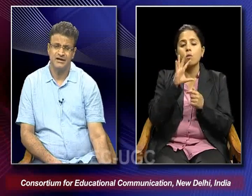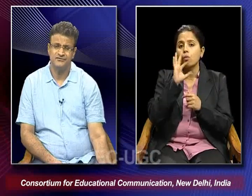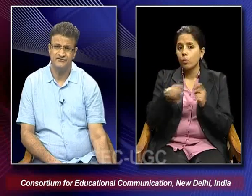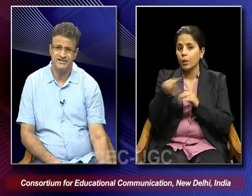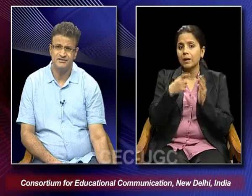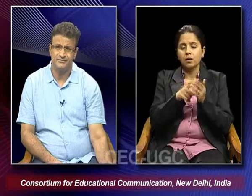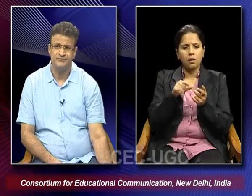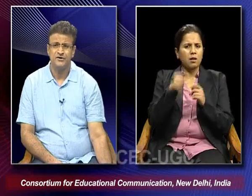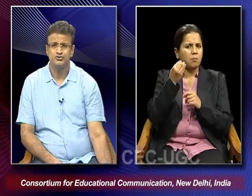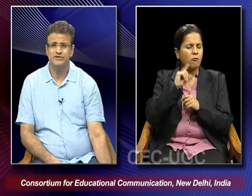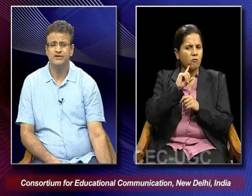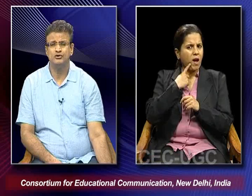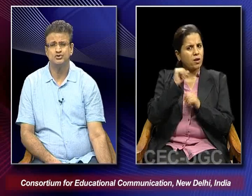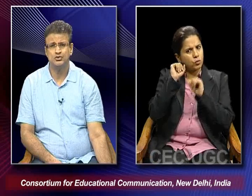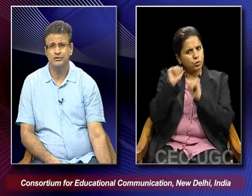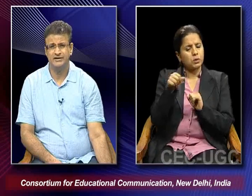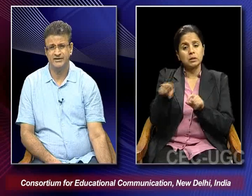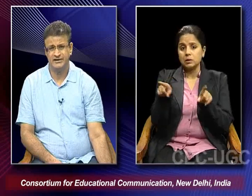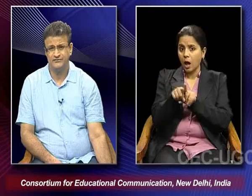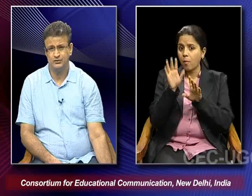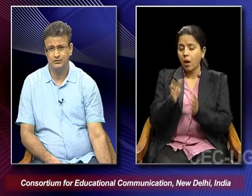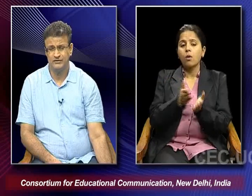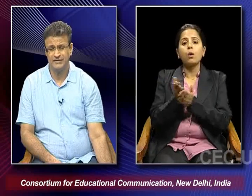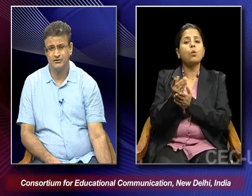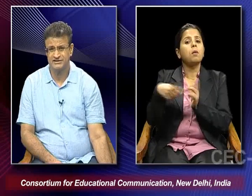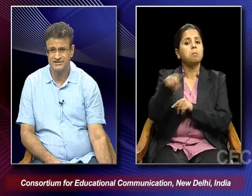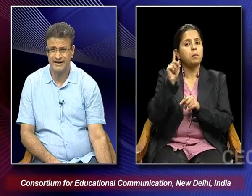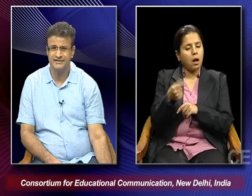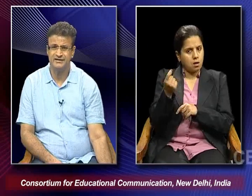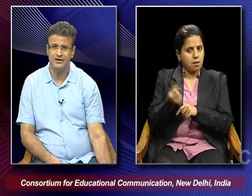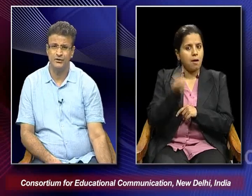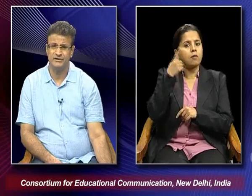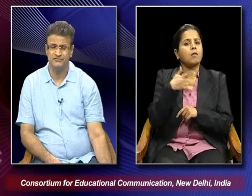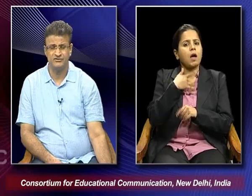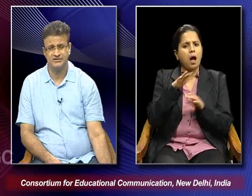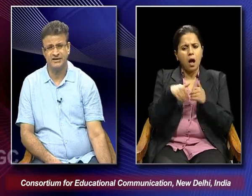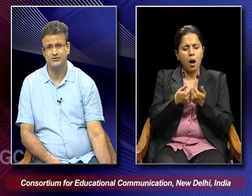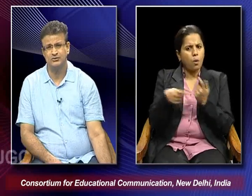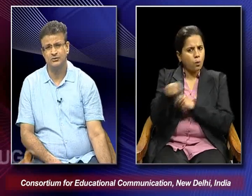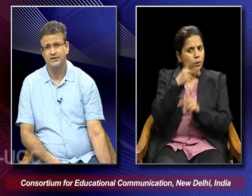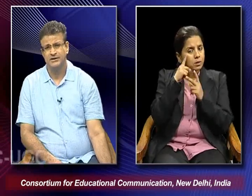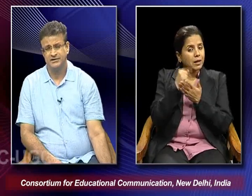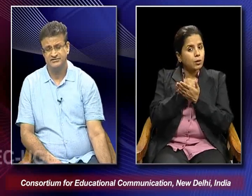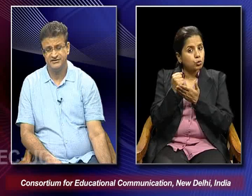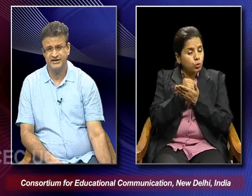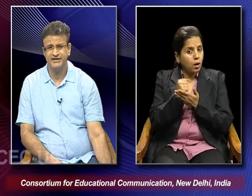in a particular kind of fashion. So they also in a way have to will have to understand that how it will try to